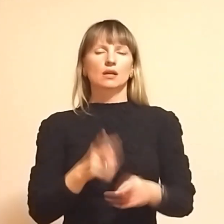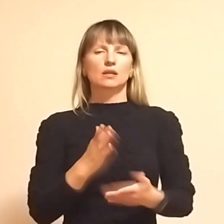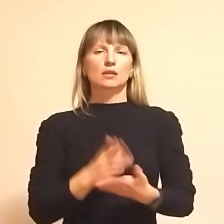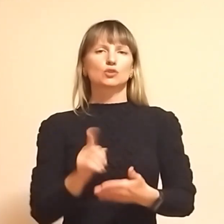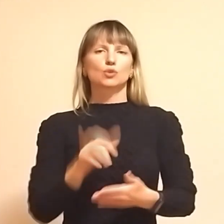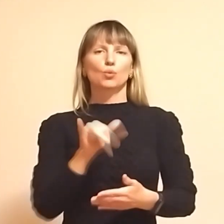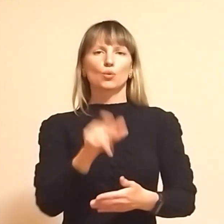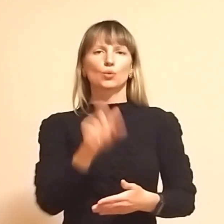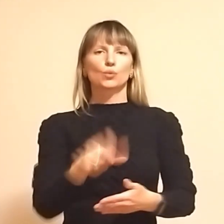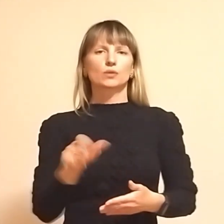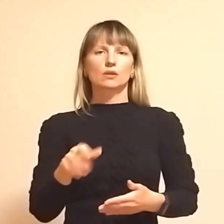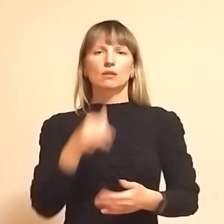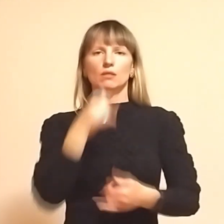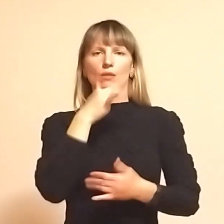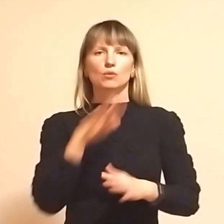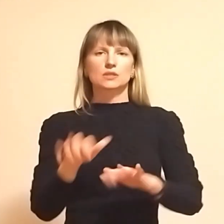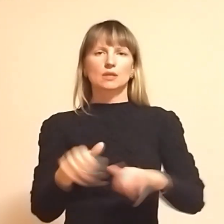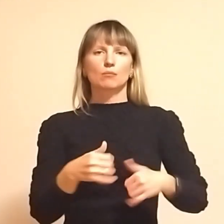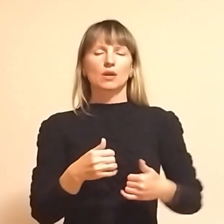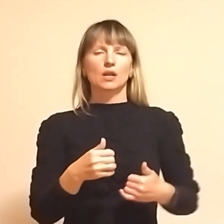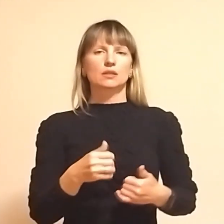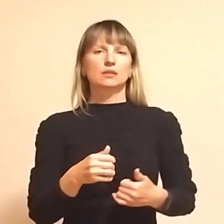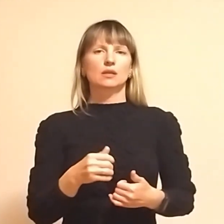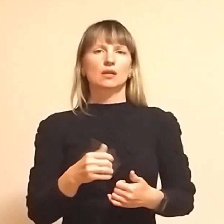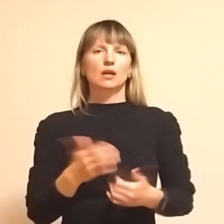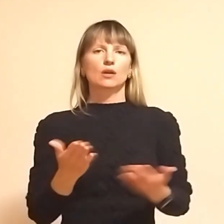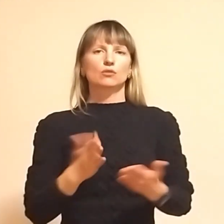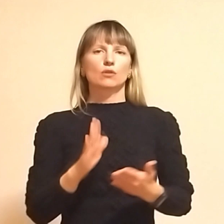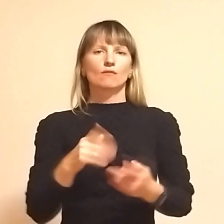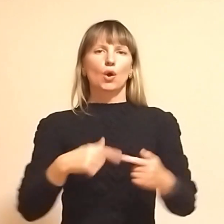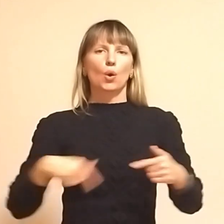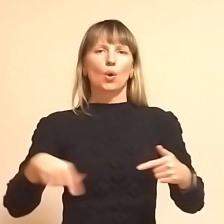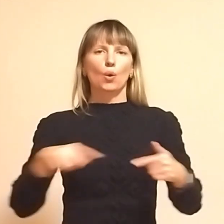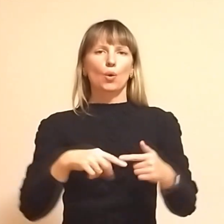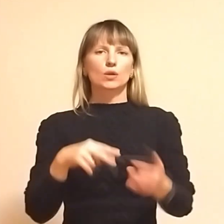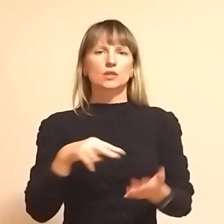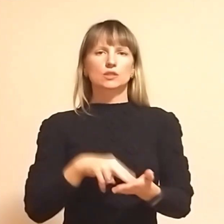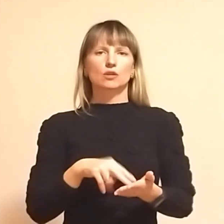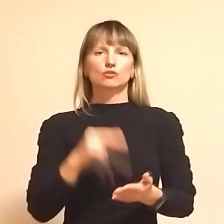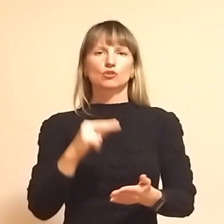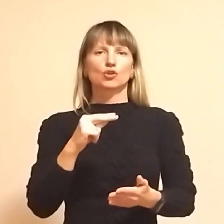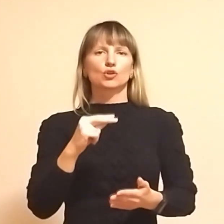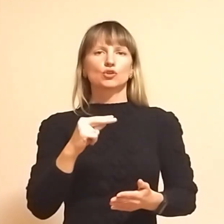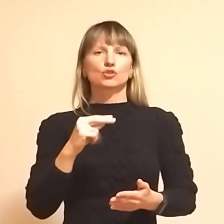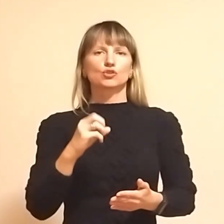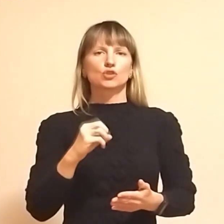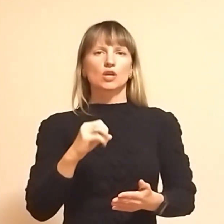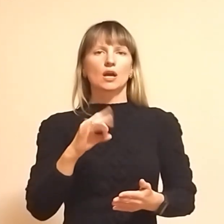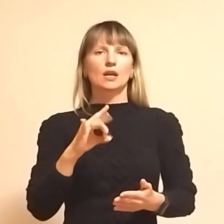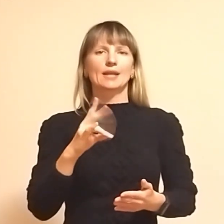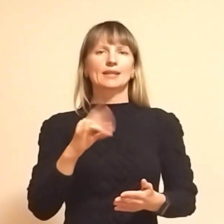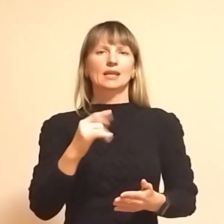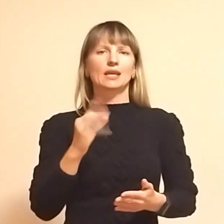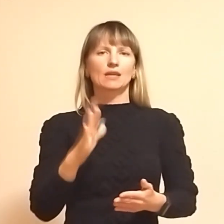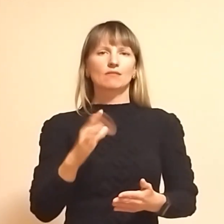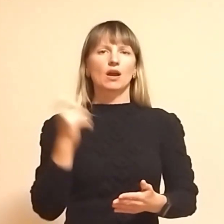людей не можуть вивезти даже котрі вколісти, Тот же Чернієв, Тот же Харків, Тож Мариуполь. Людей